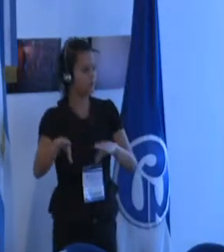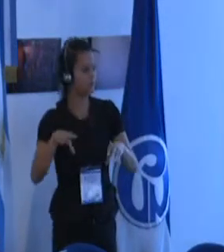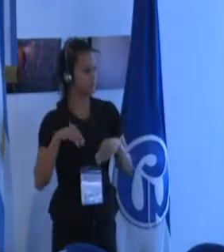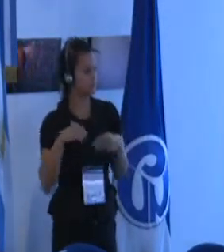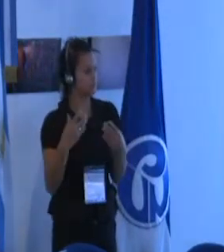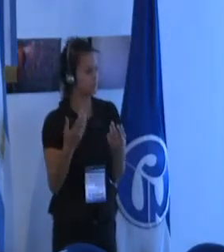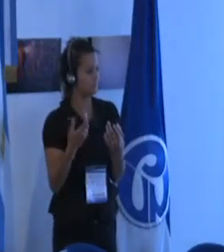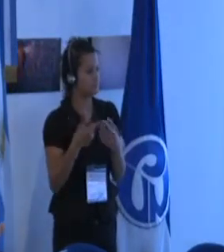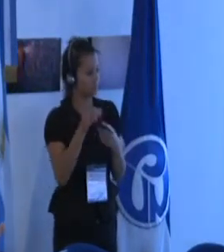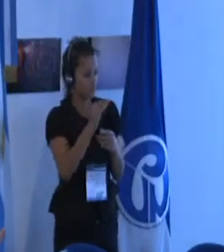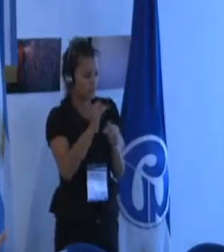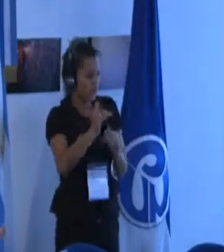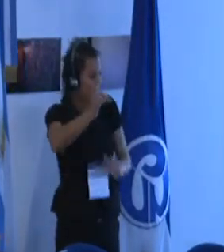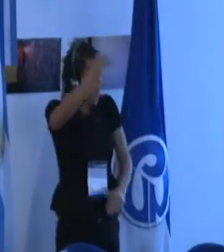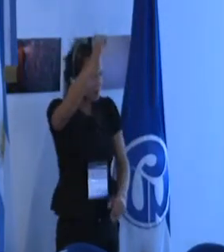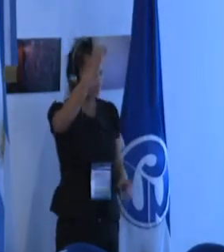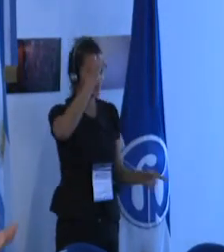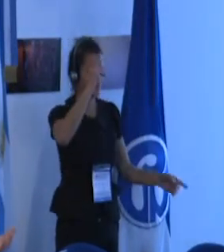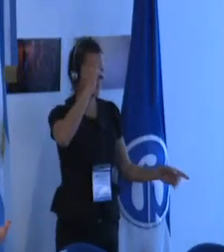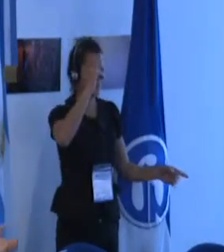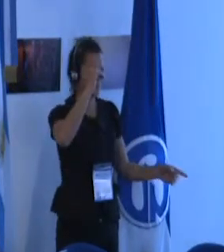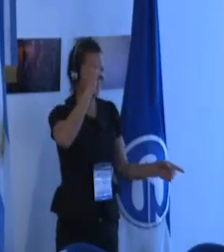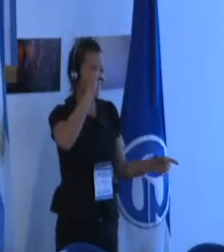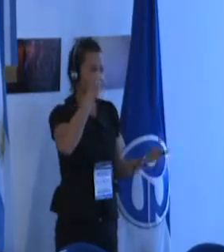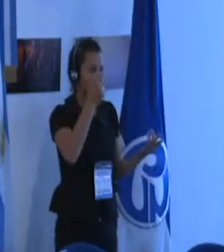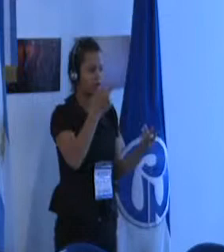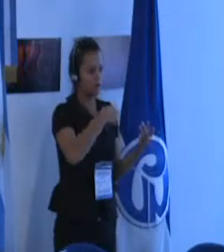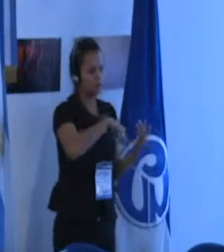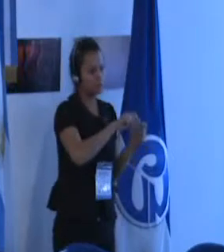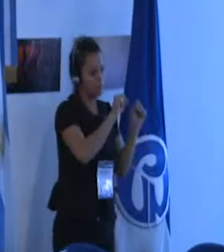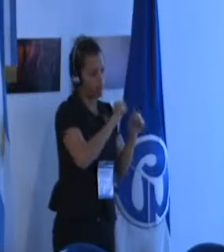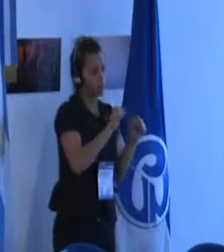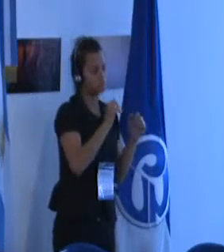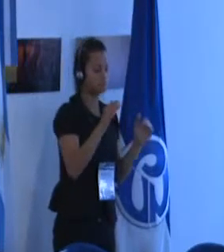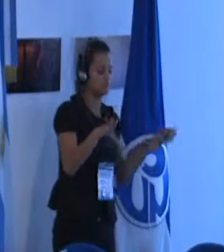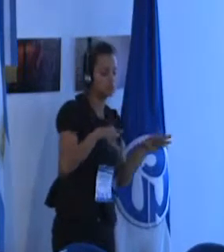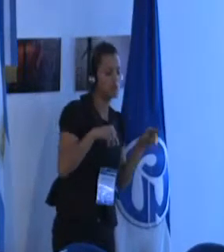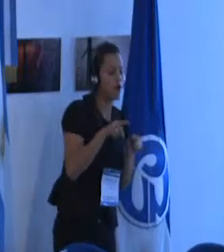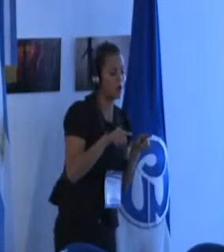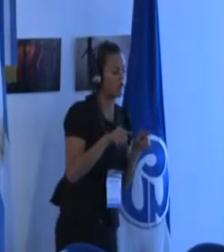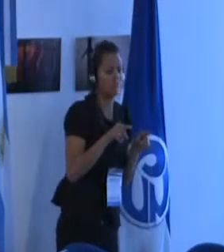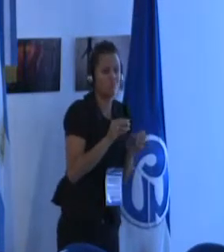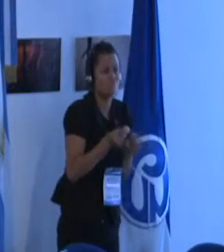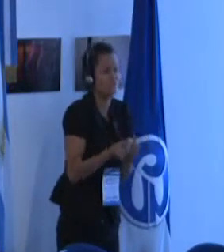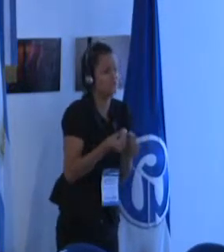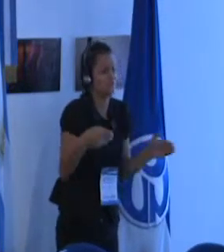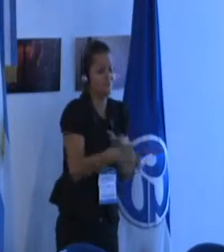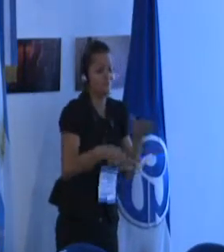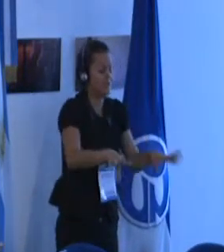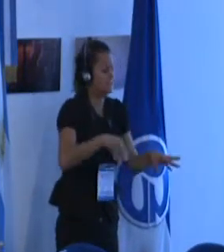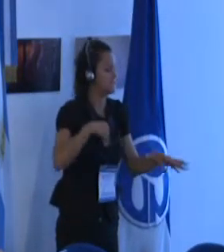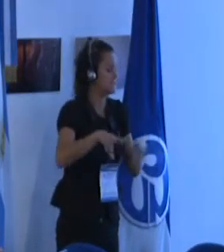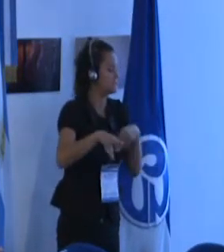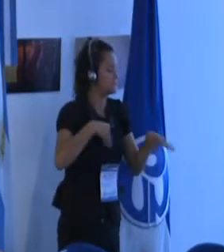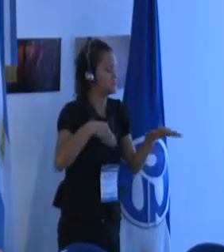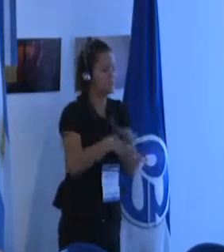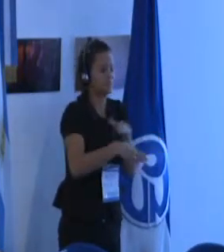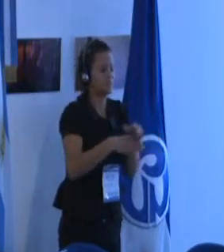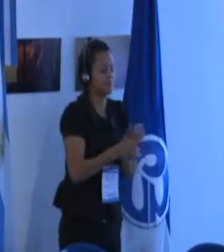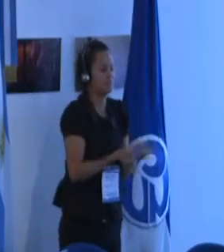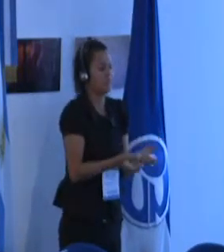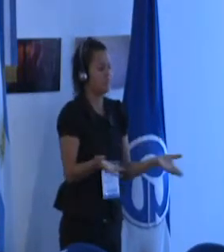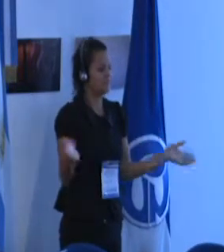ya no es inclusiva porque la escuela acoge a muchos estudiantes con